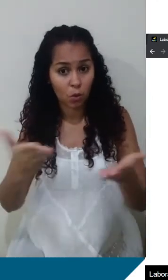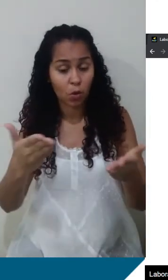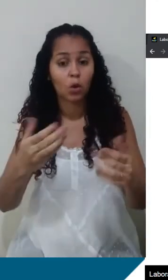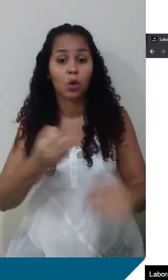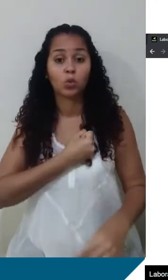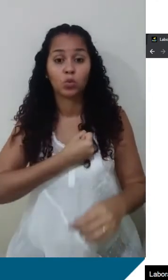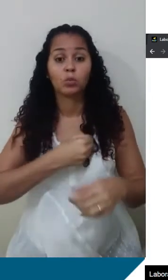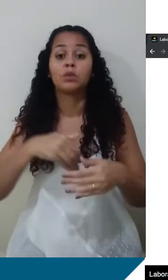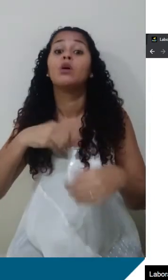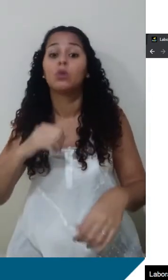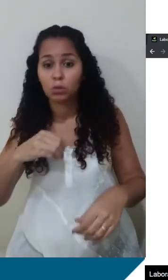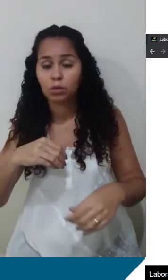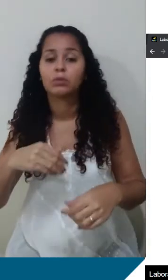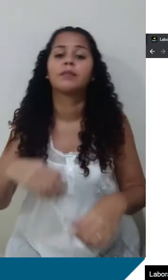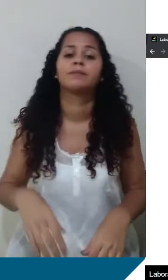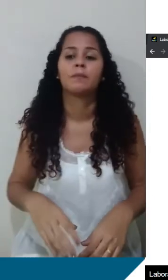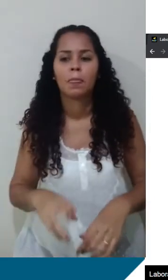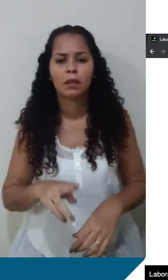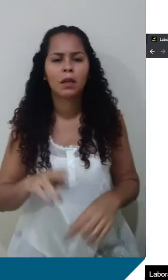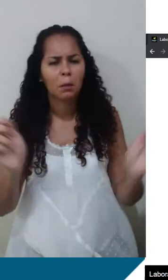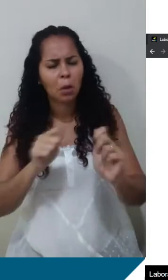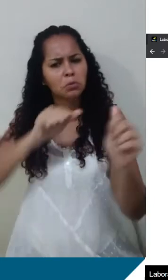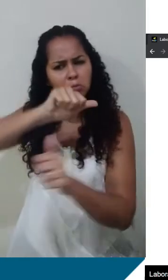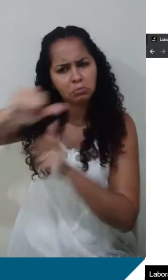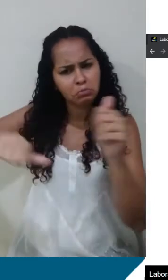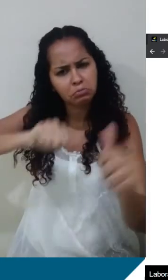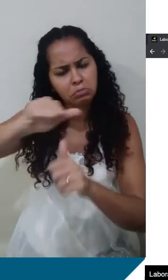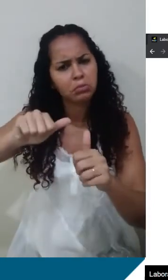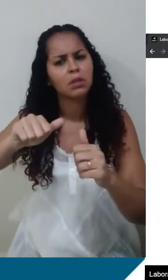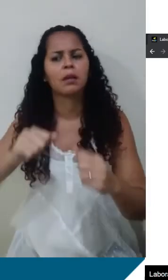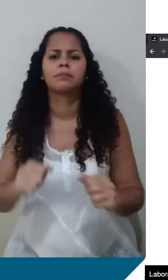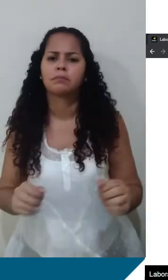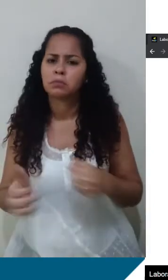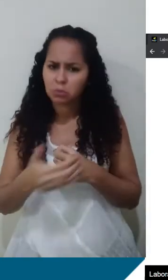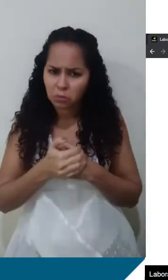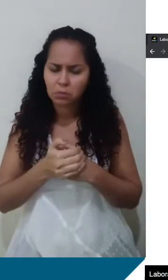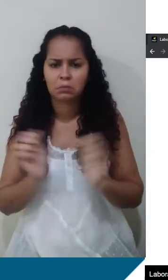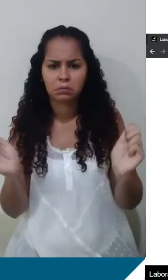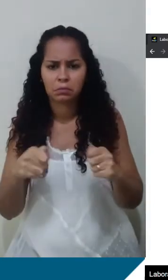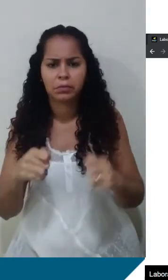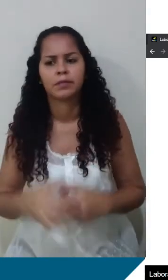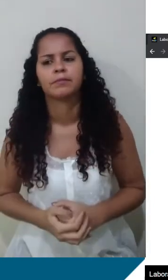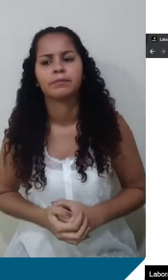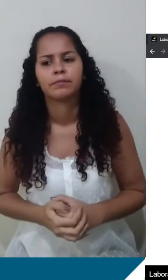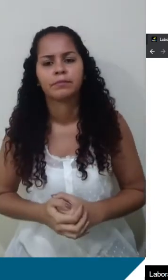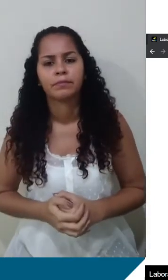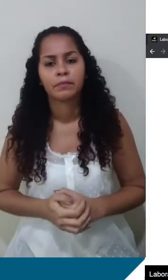extenso, você pode colocar em notação e eu vou esconder. Vou deixar eles assim. E a gente pode variar as massas